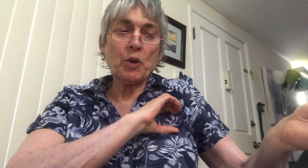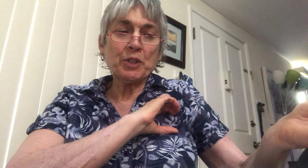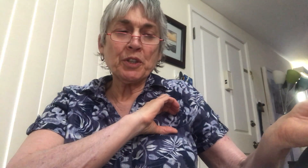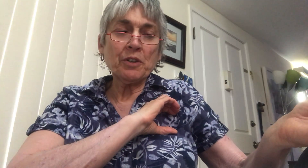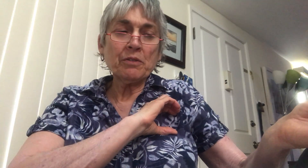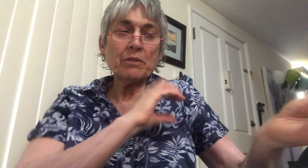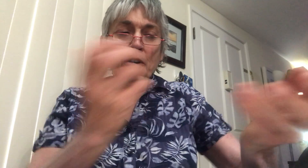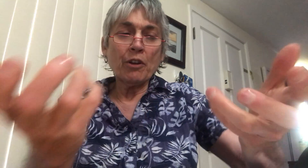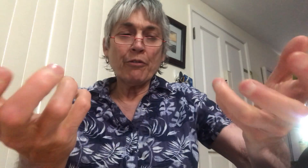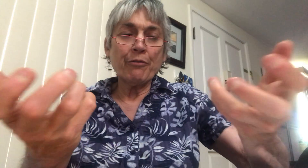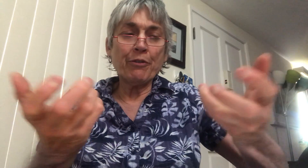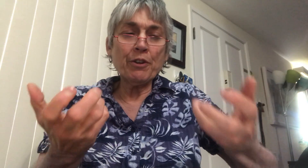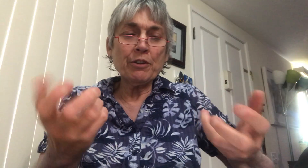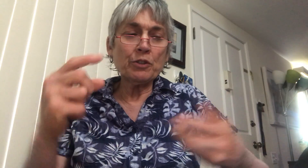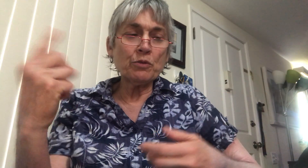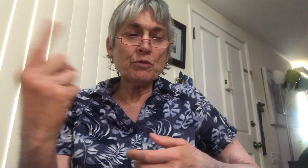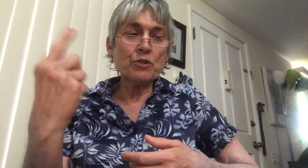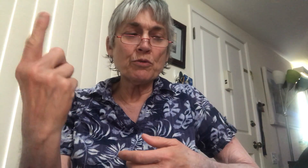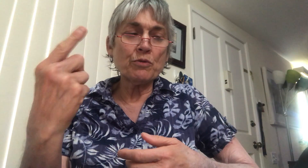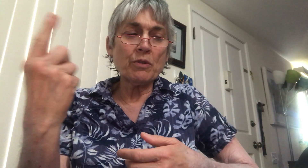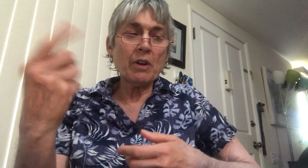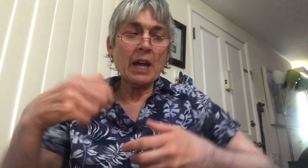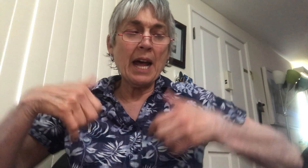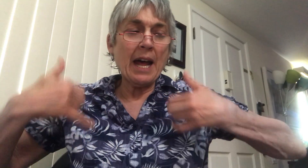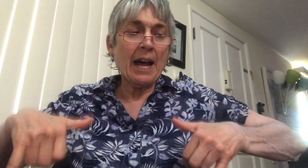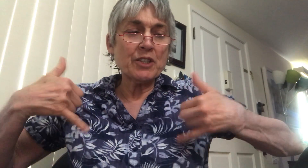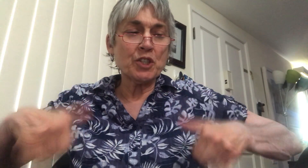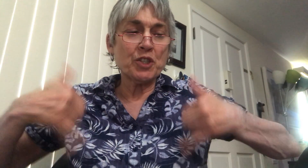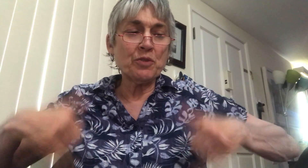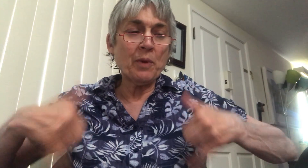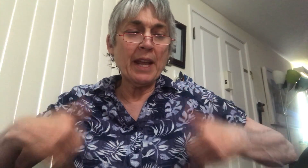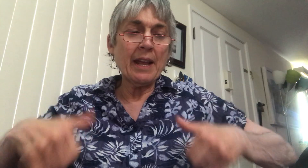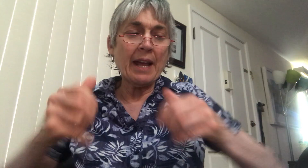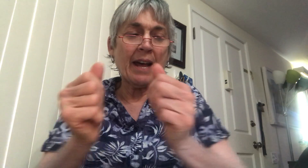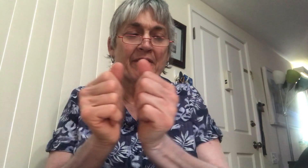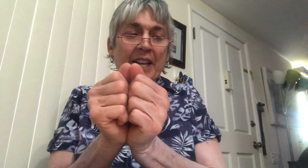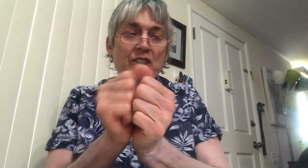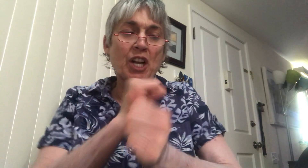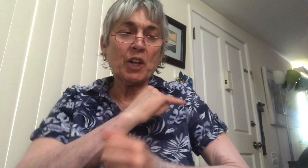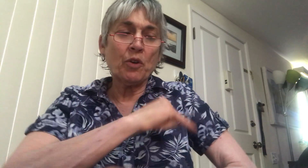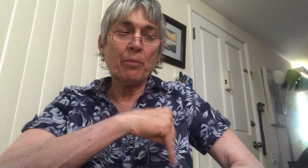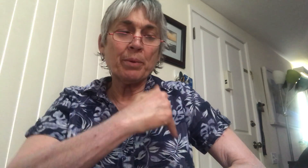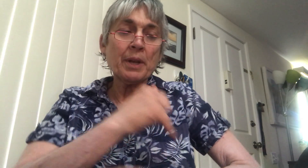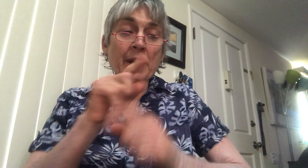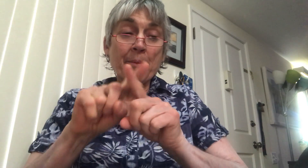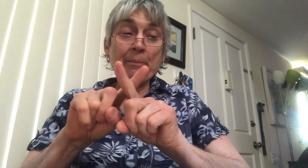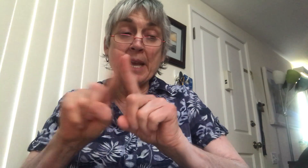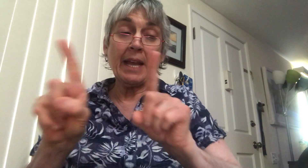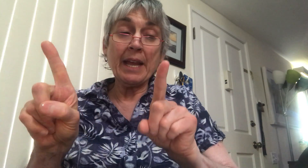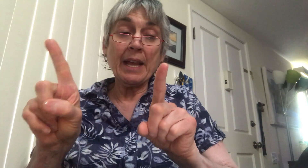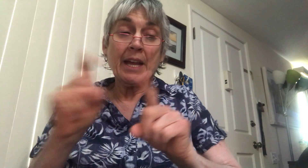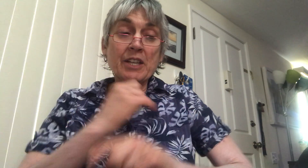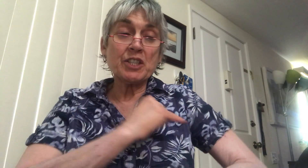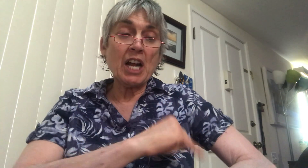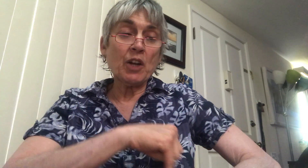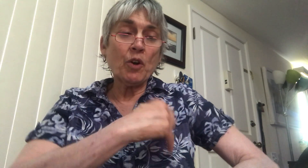Cotton, veut toujours jouer avec Jacob, mais Jacob